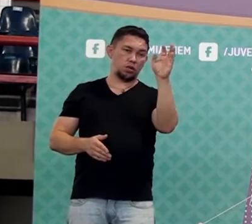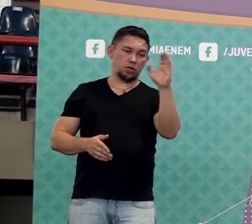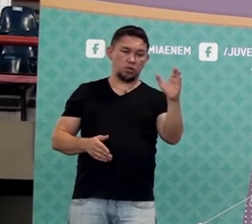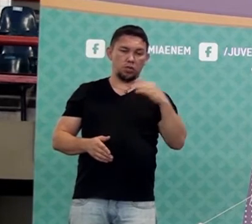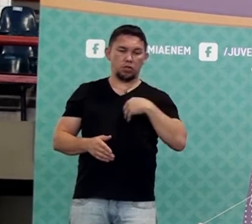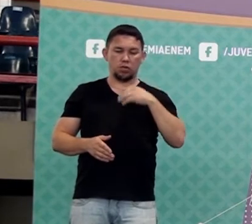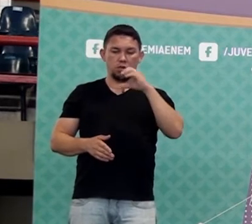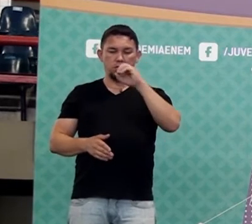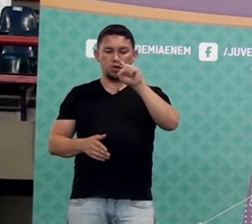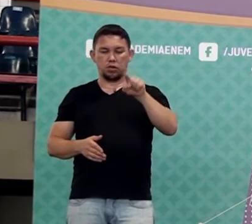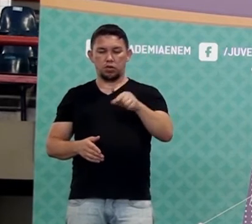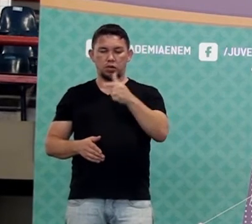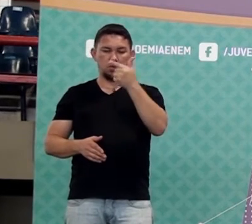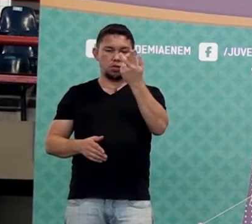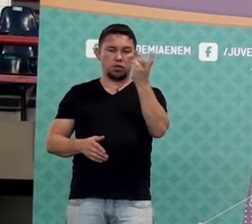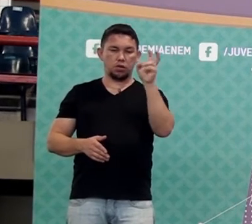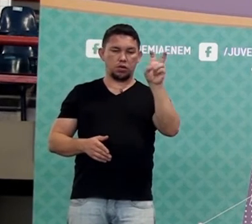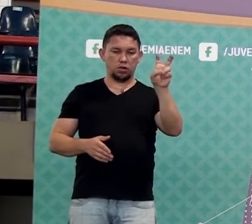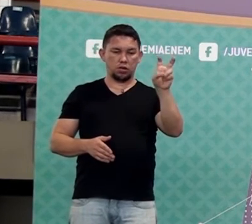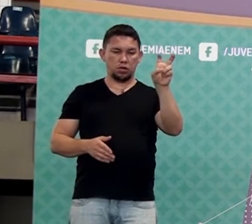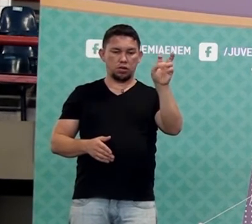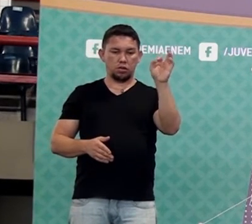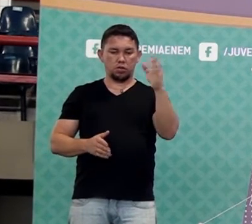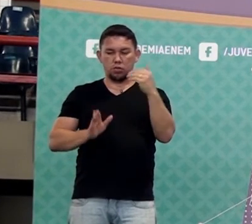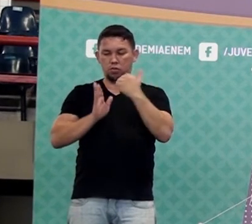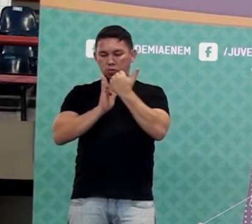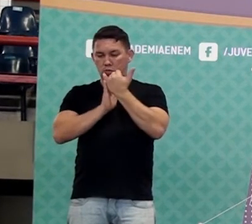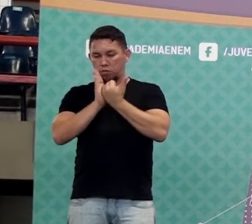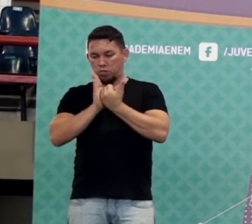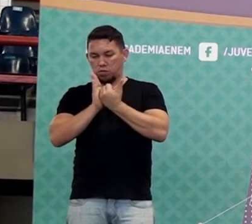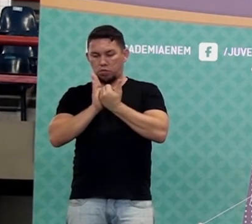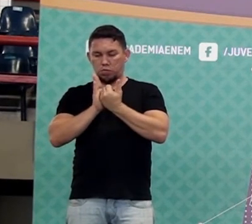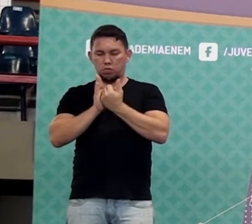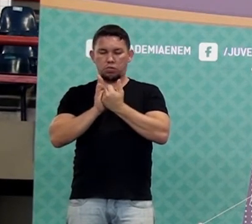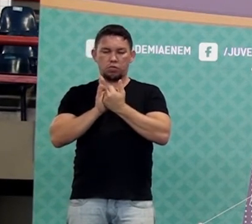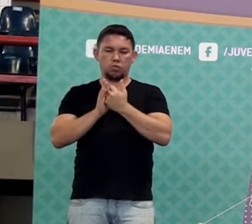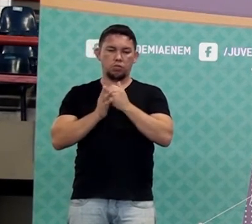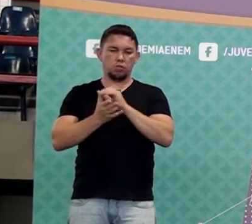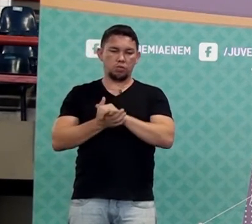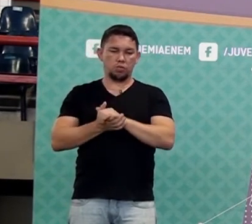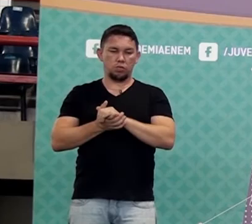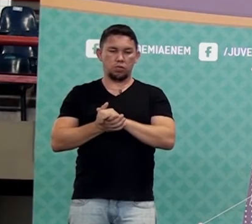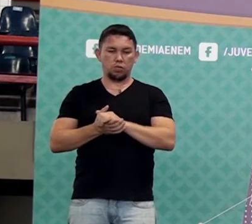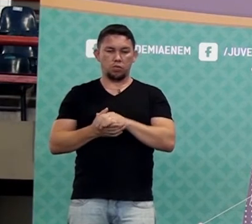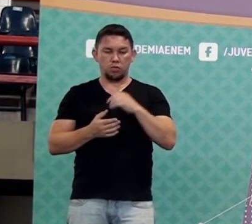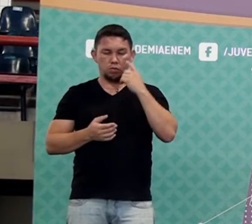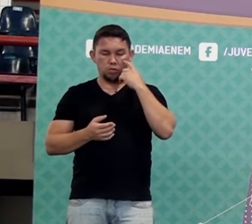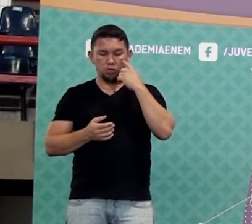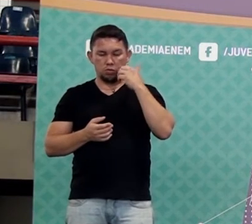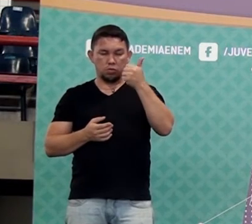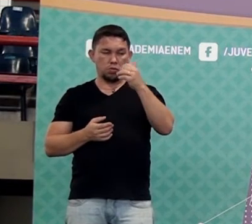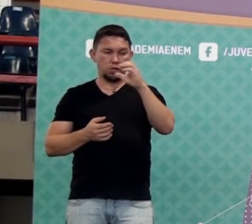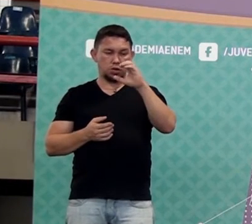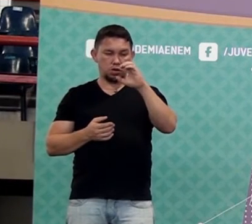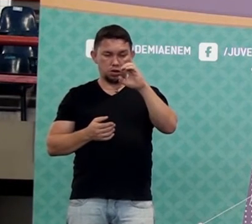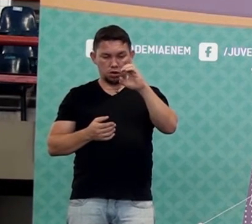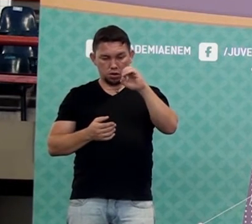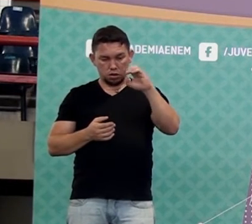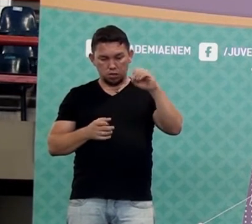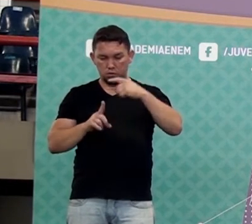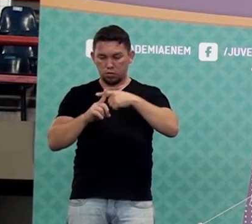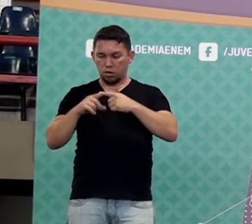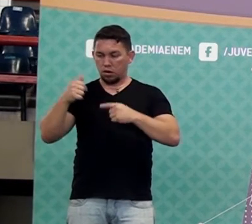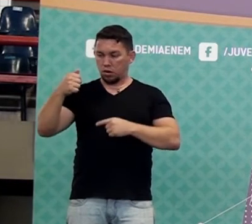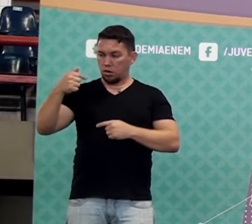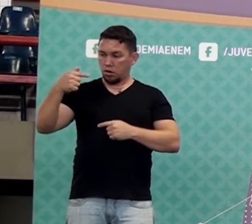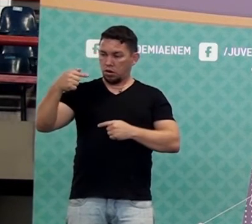zero vírgula vinte e cinco. Porque você vai subtrair setenta e cinco por cento. Cem mais setenta e cinco, cento e setenta e